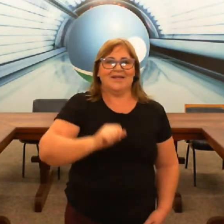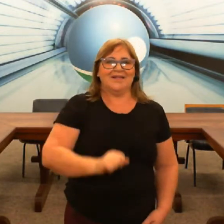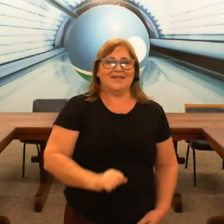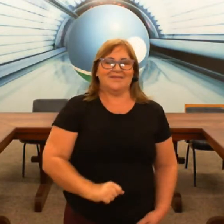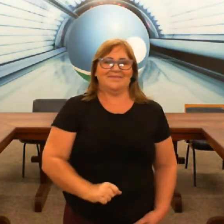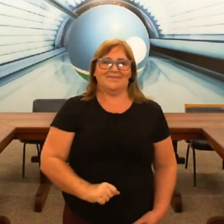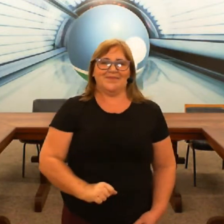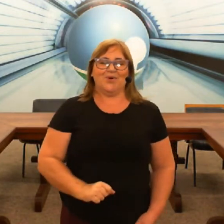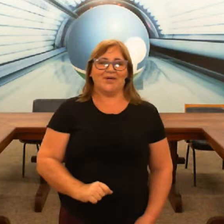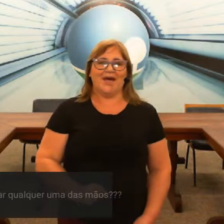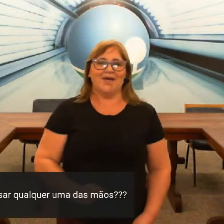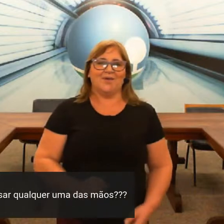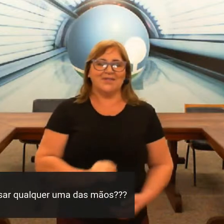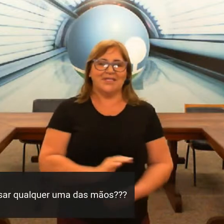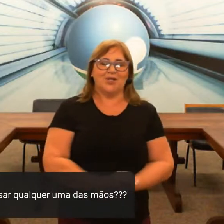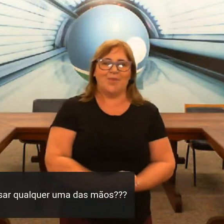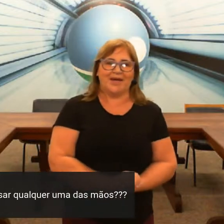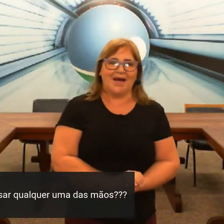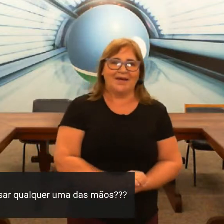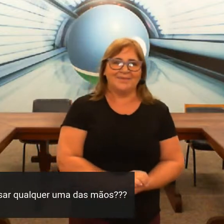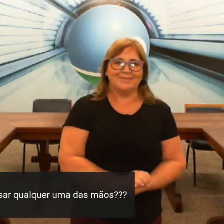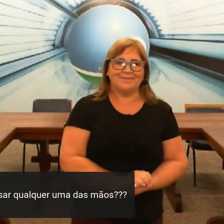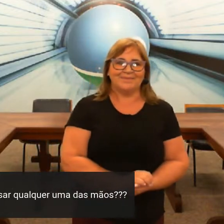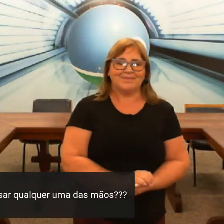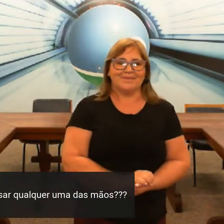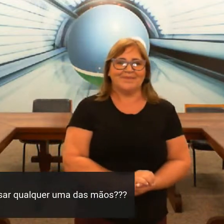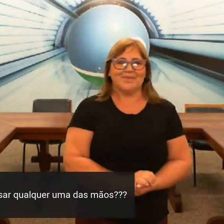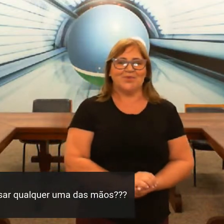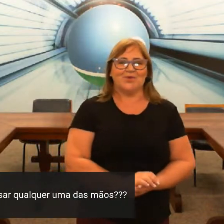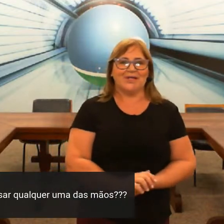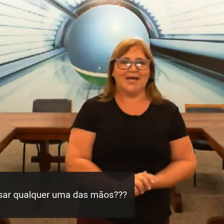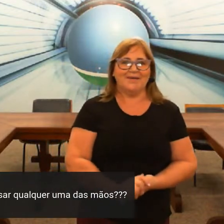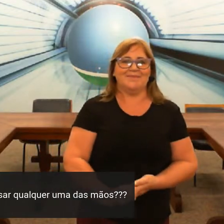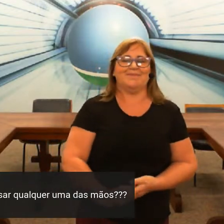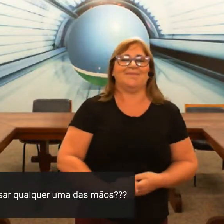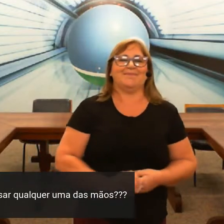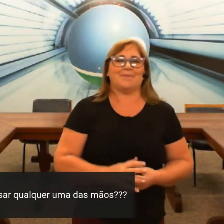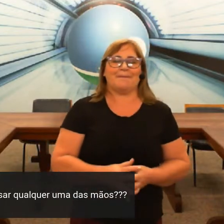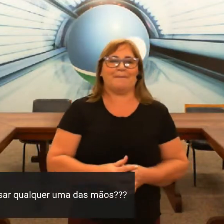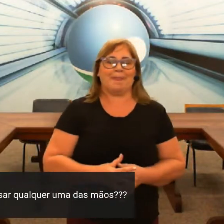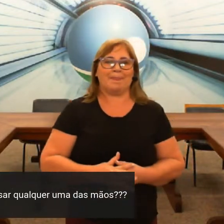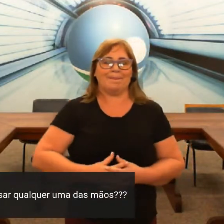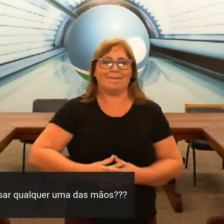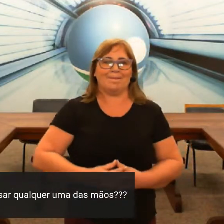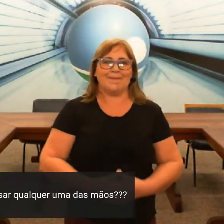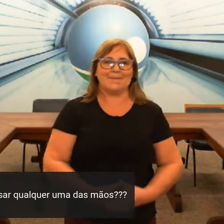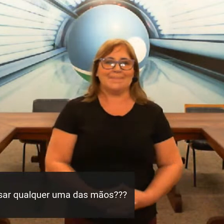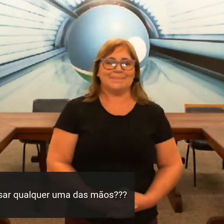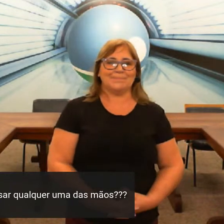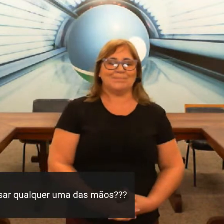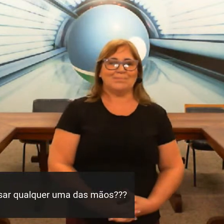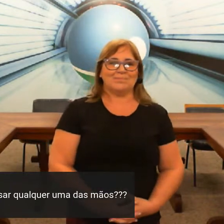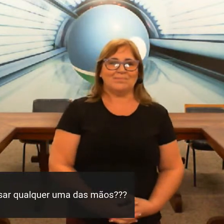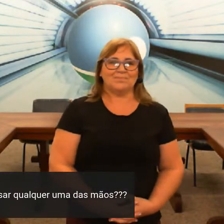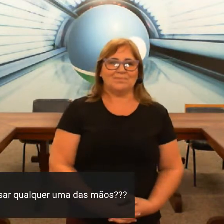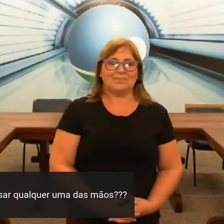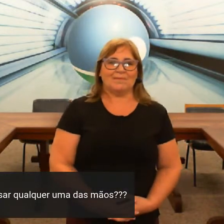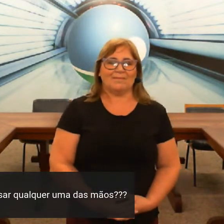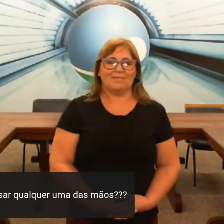Ok conseguiram pegar? Muito bom uma dúvida podemos usar qualquer uma